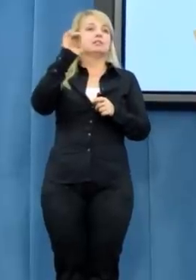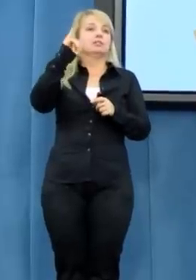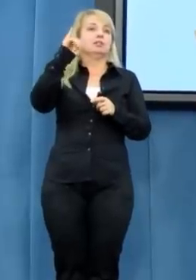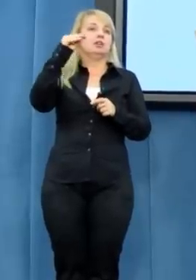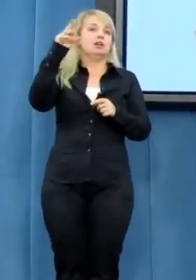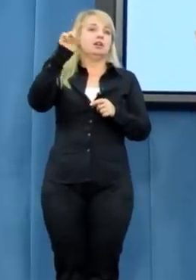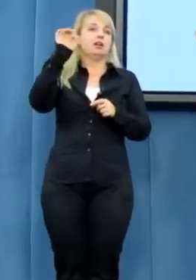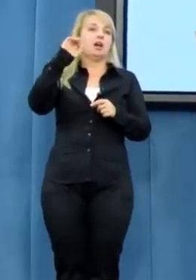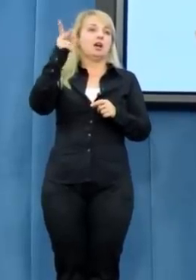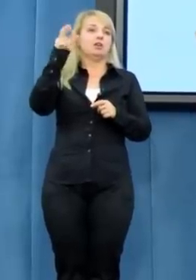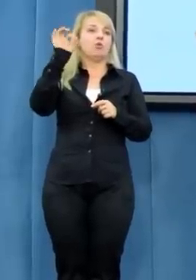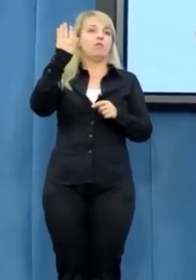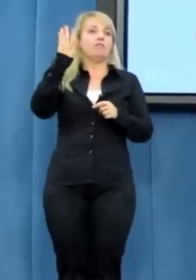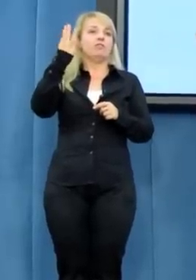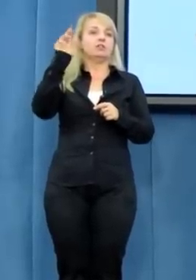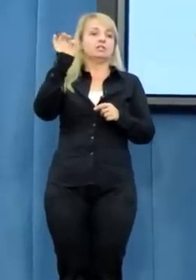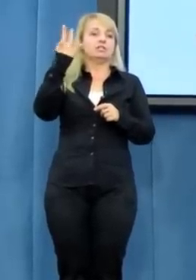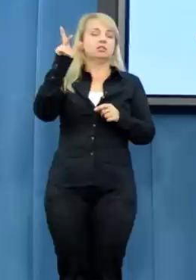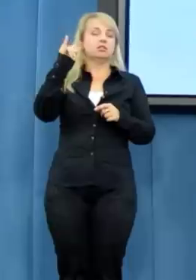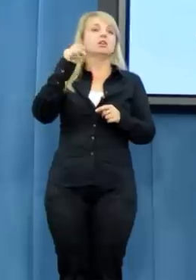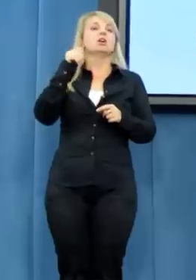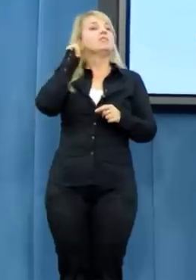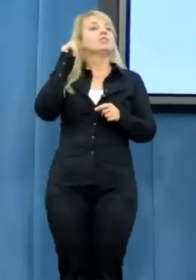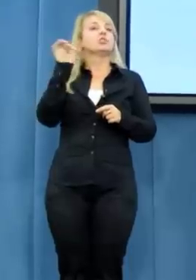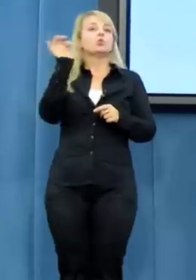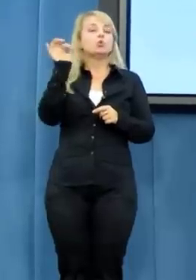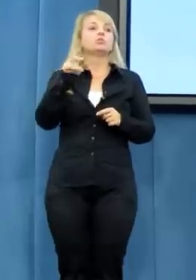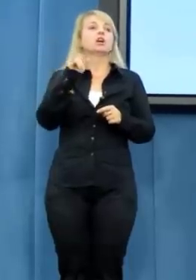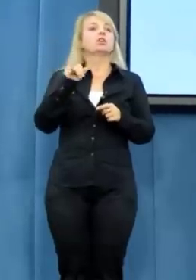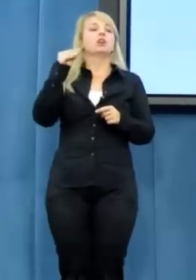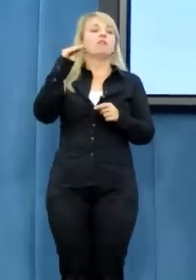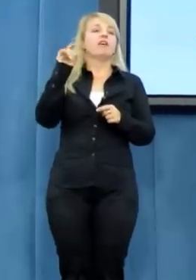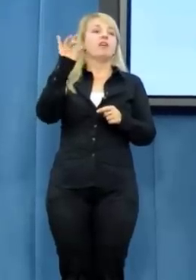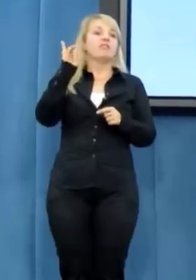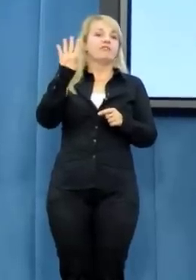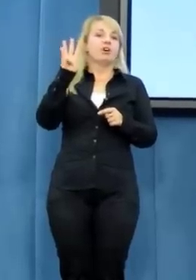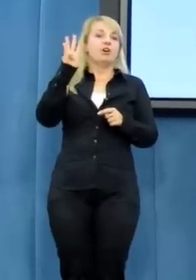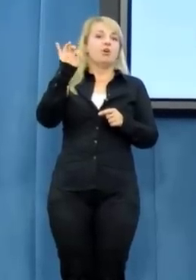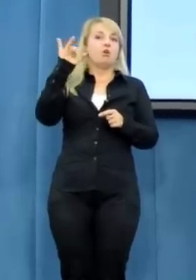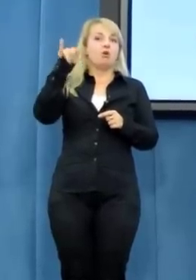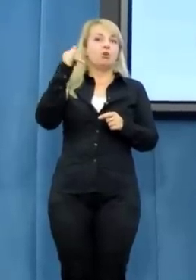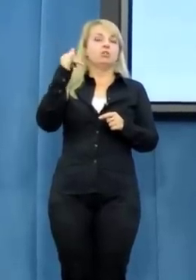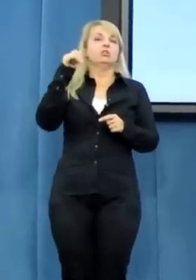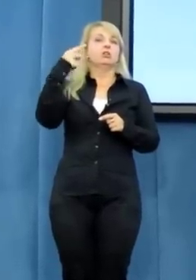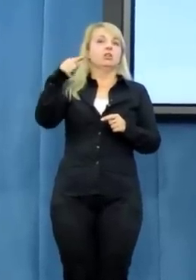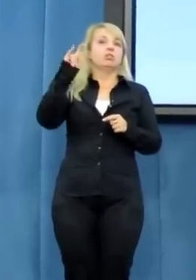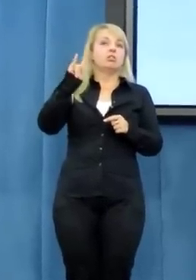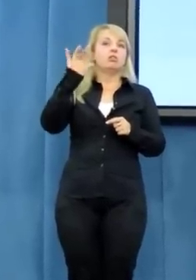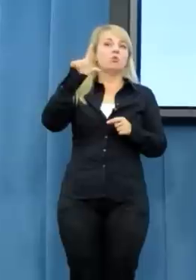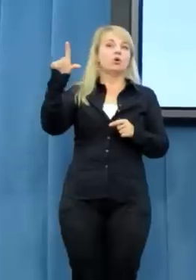Szczuka, Magdalena Środa, Krzysztof Warlikowski, Ewa Wojdyło. To są naprawdę autorytety,